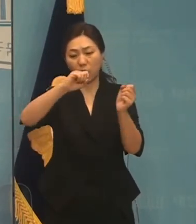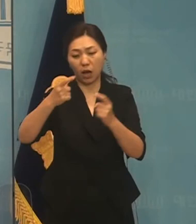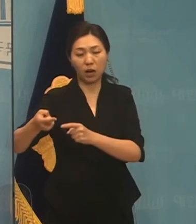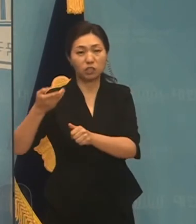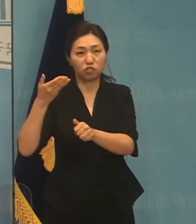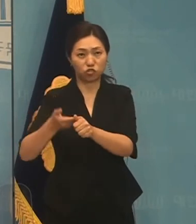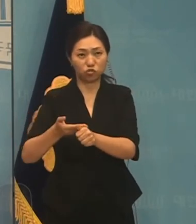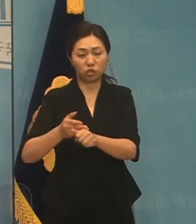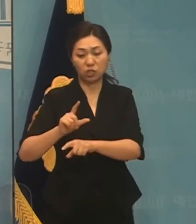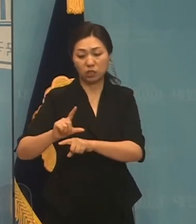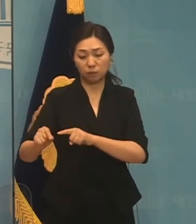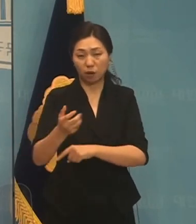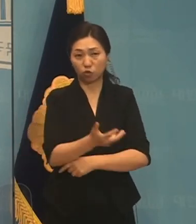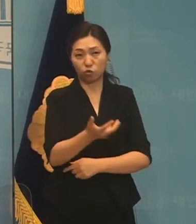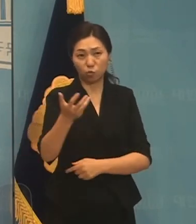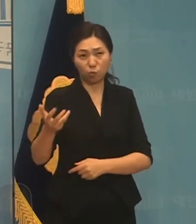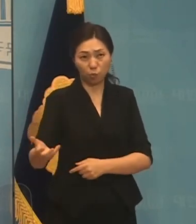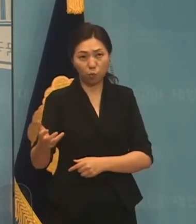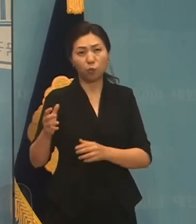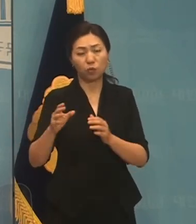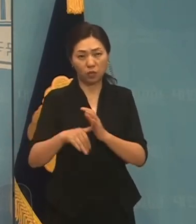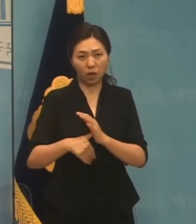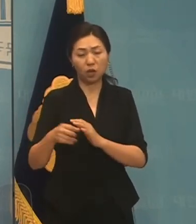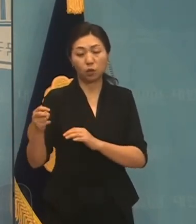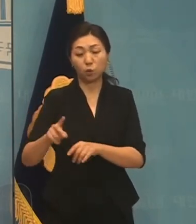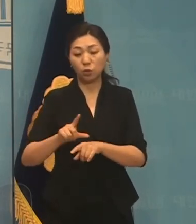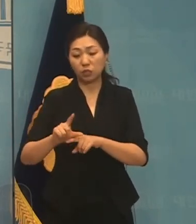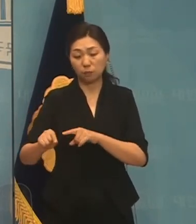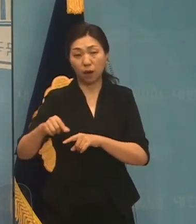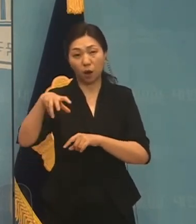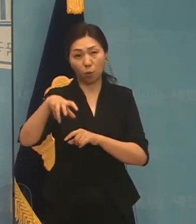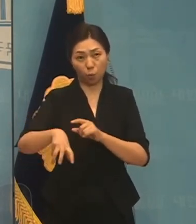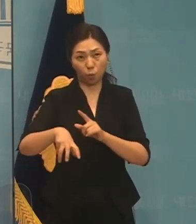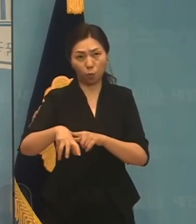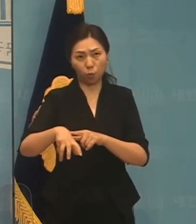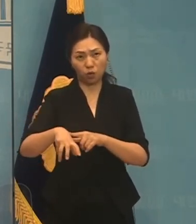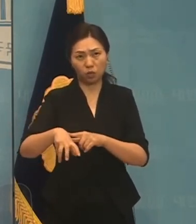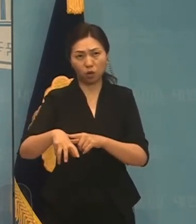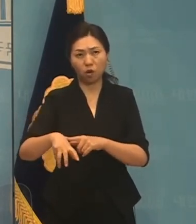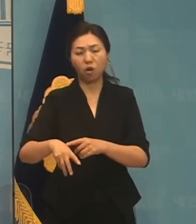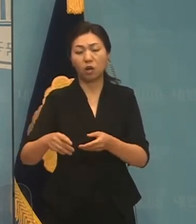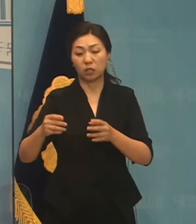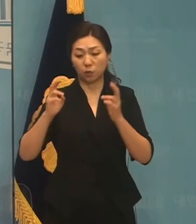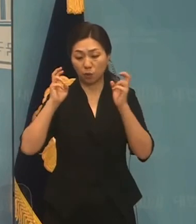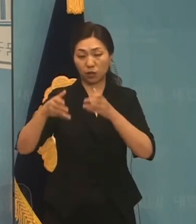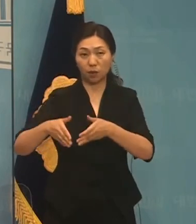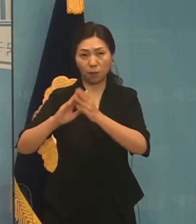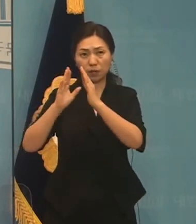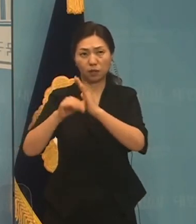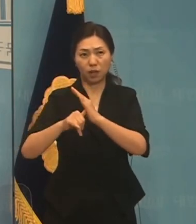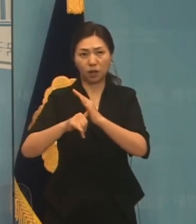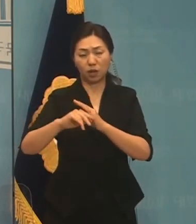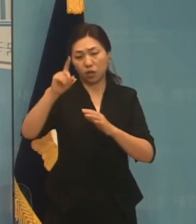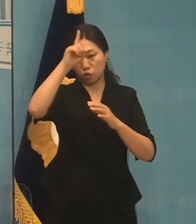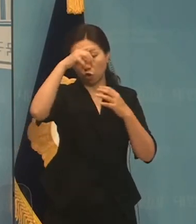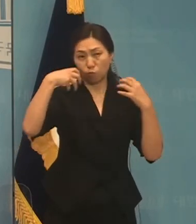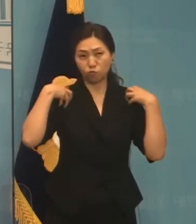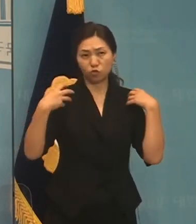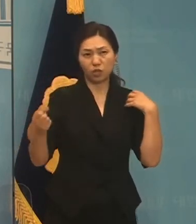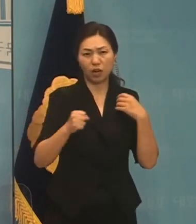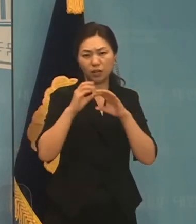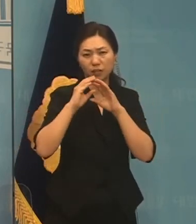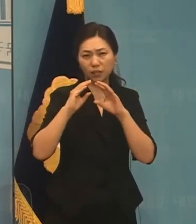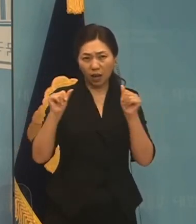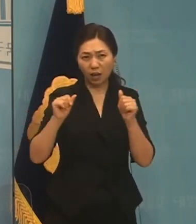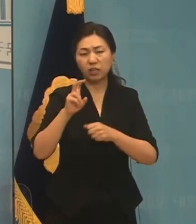이전하거나, 지방에 기업을 설립할 경우 국유지를 포함한 공유지를 20년 이상